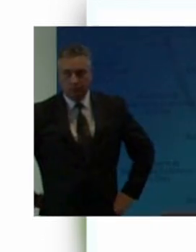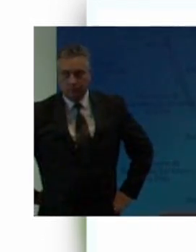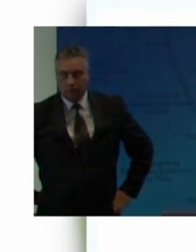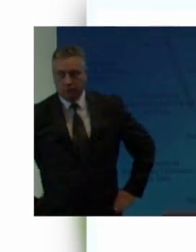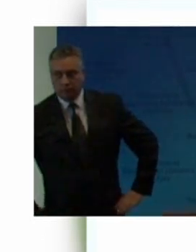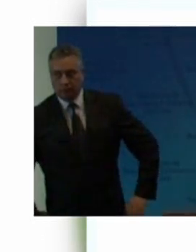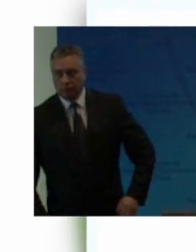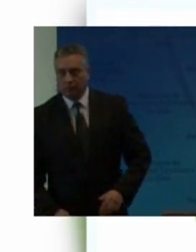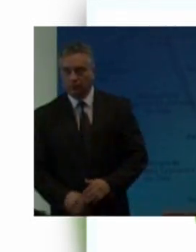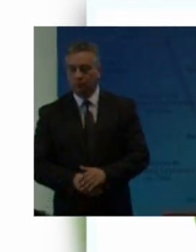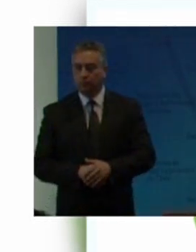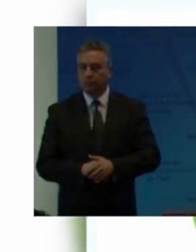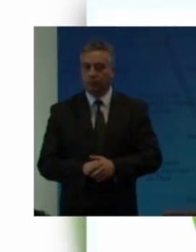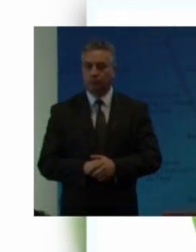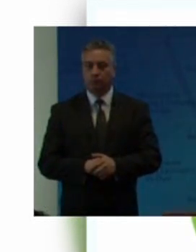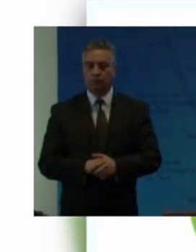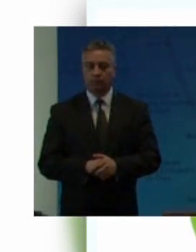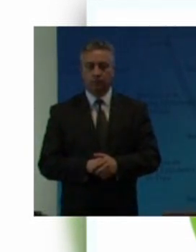video